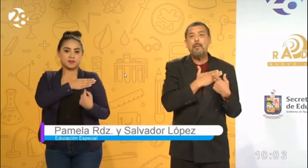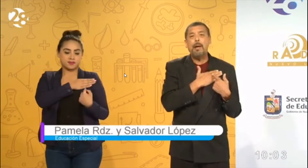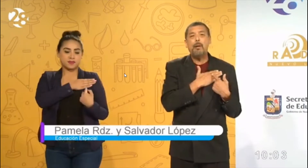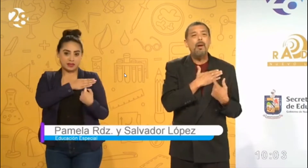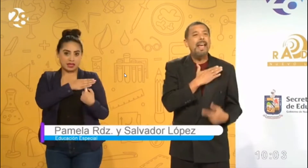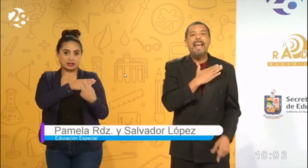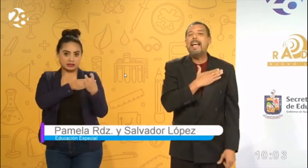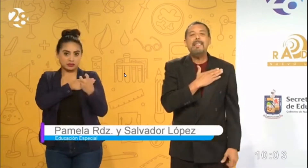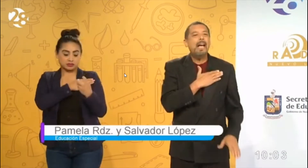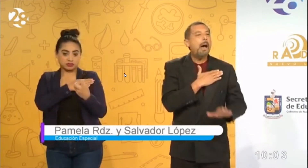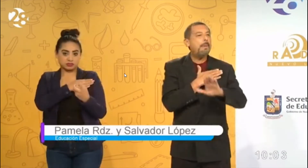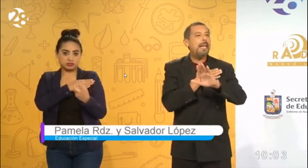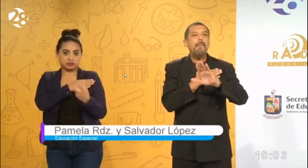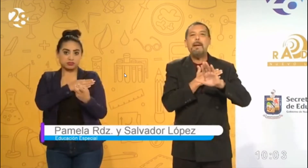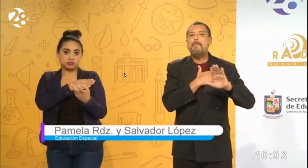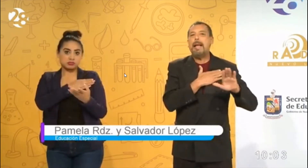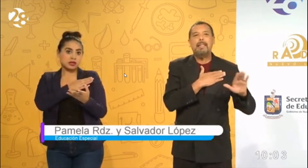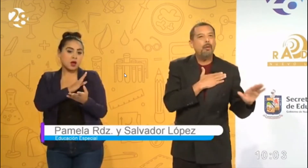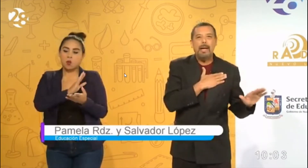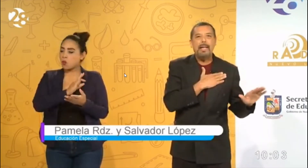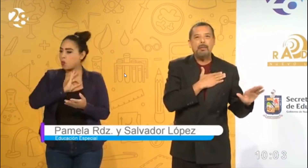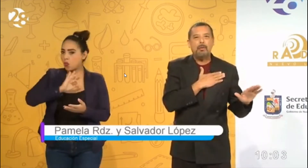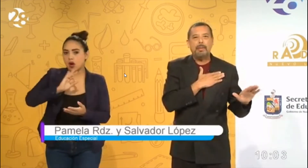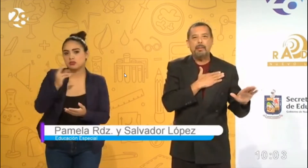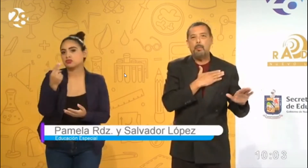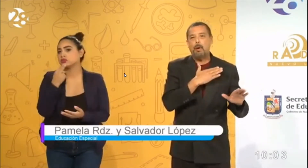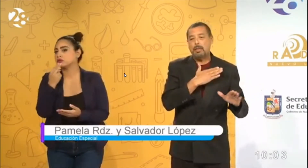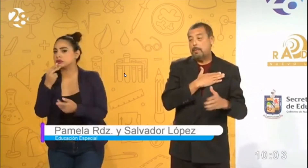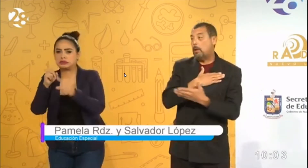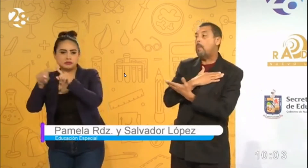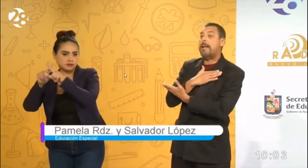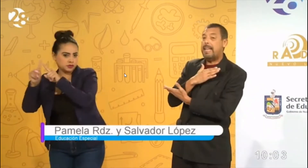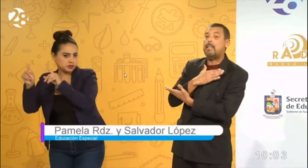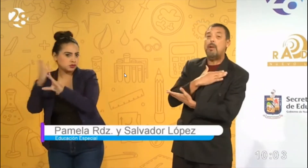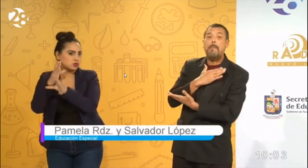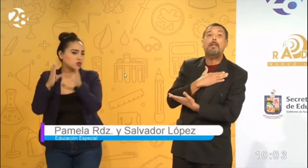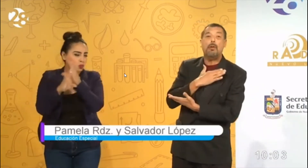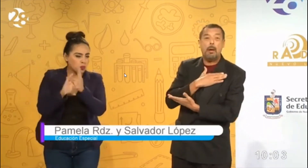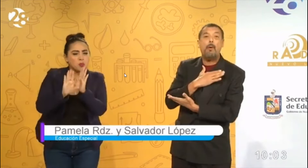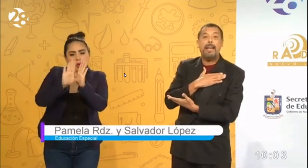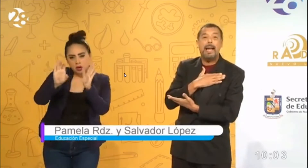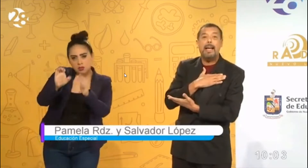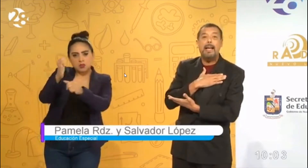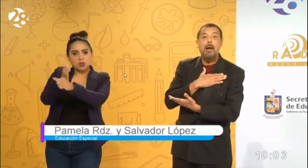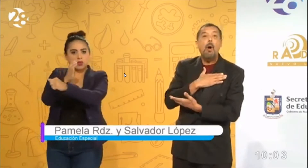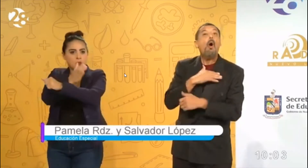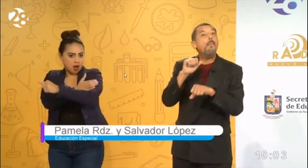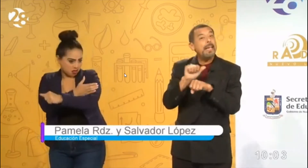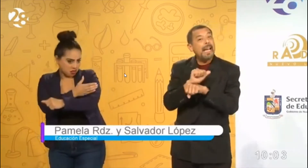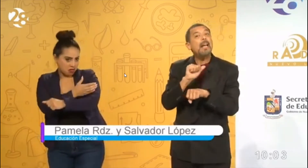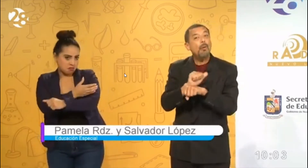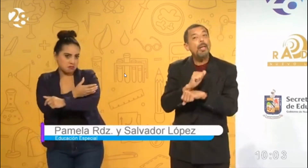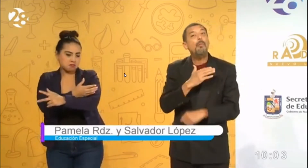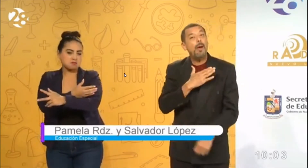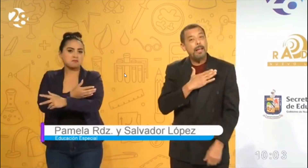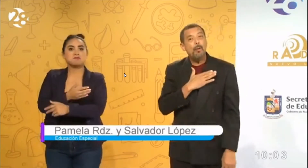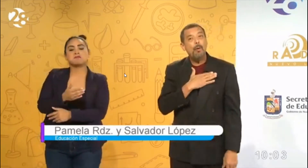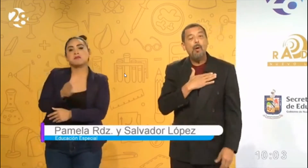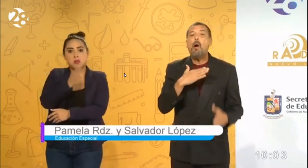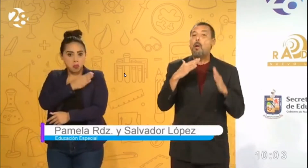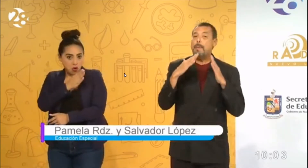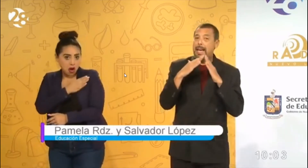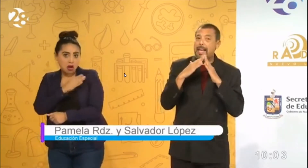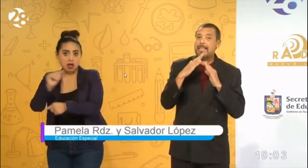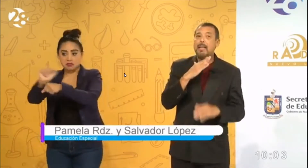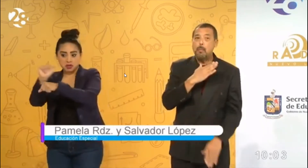seña de bueno es aplicable para todas las cosas. Yo puedo decir mi compañera es una persona buena o mi carro es bueno